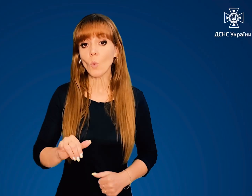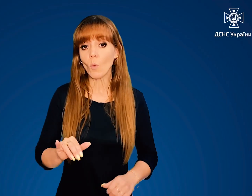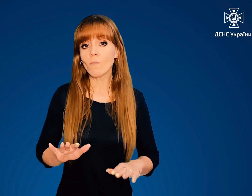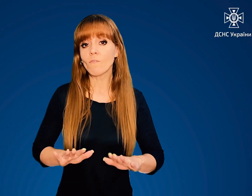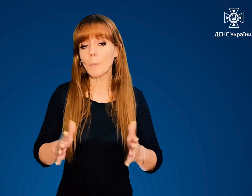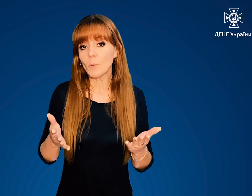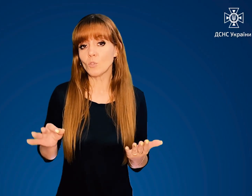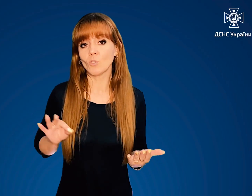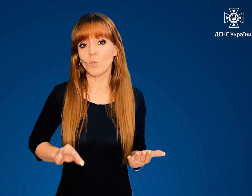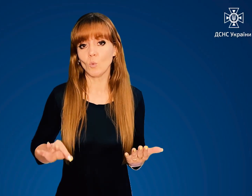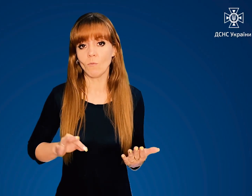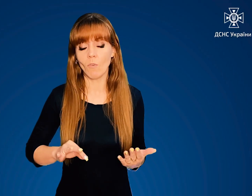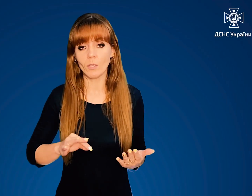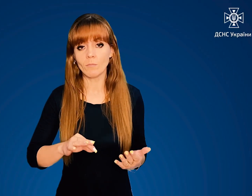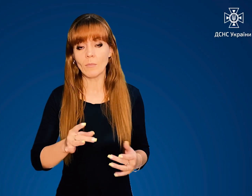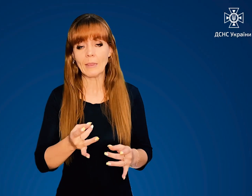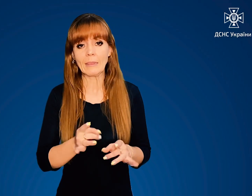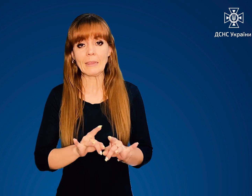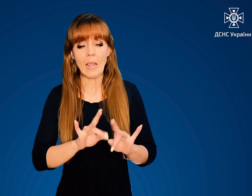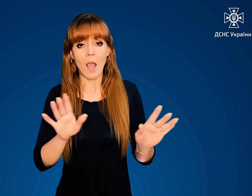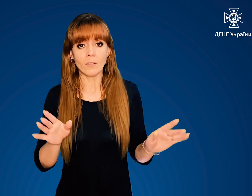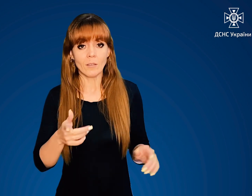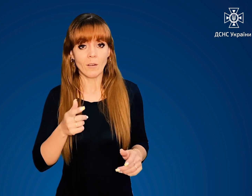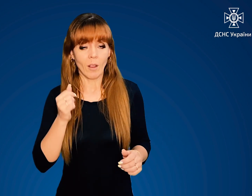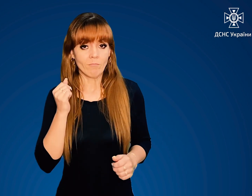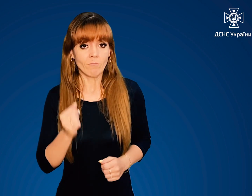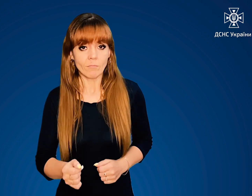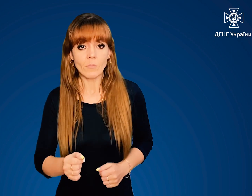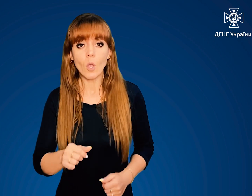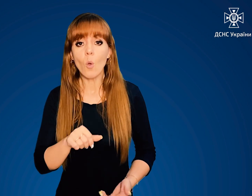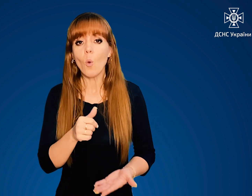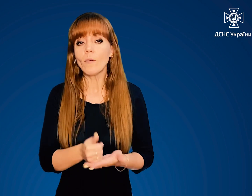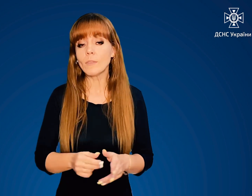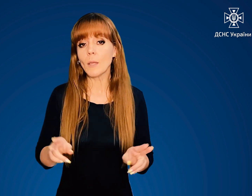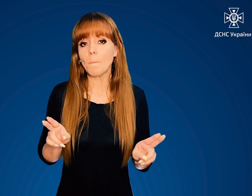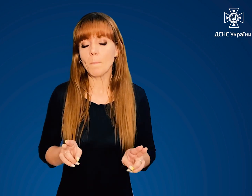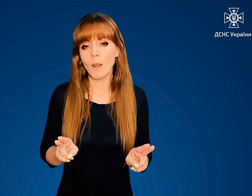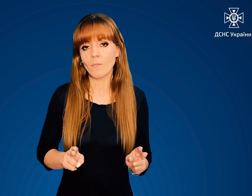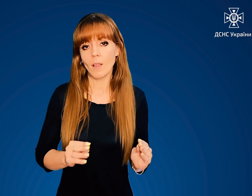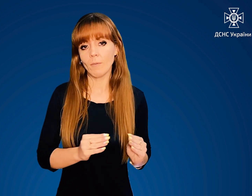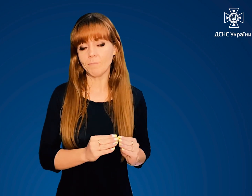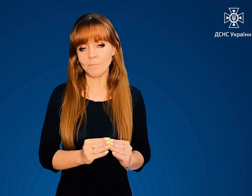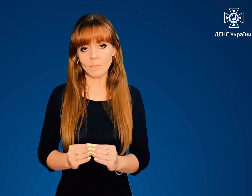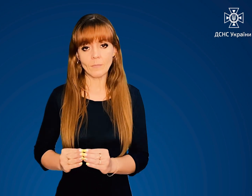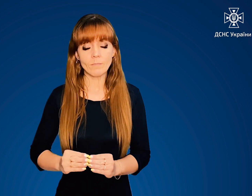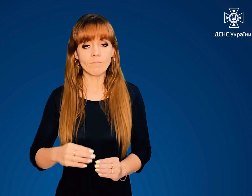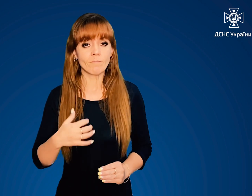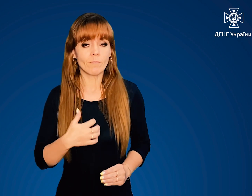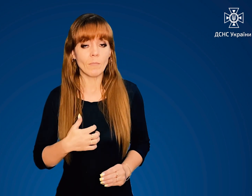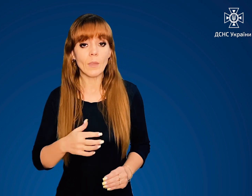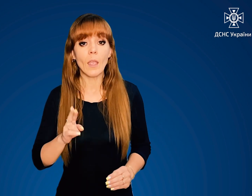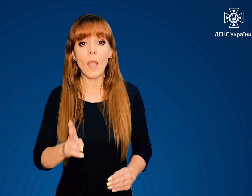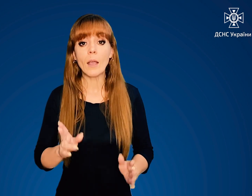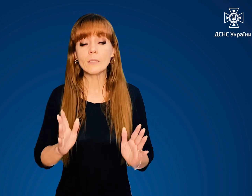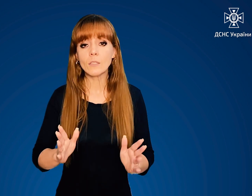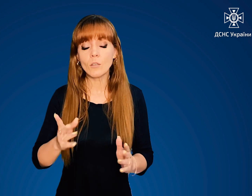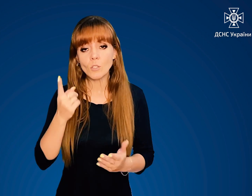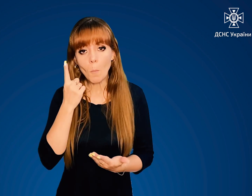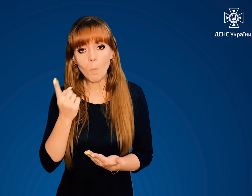У випадку застосування ядерної зброї головне правило лишається незмінним. Як тільки отримали